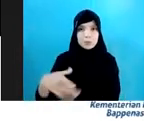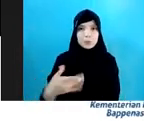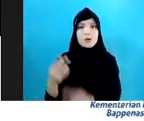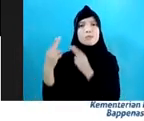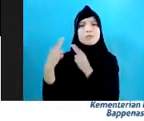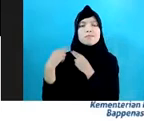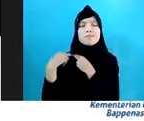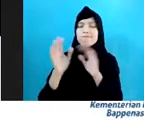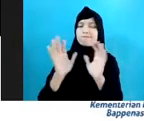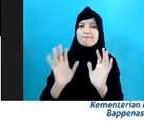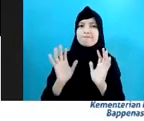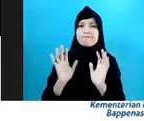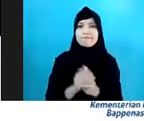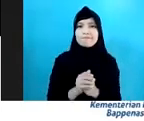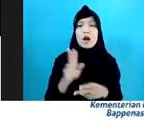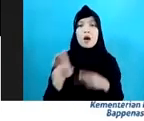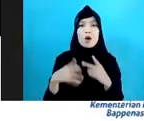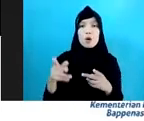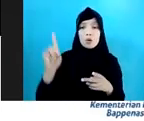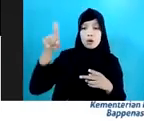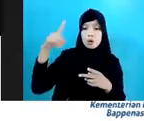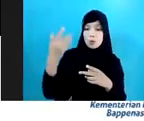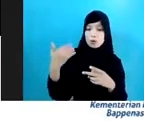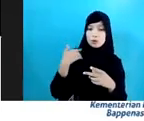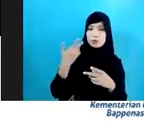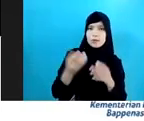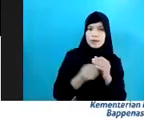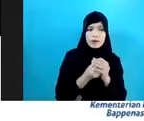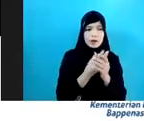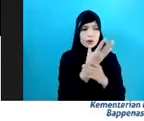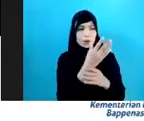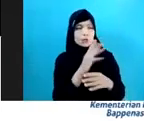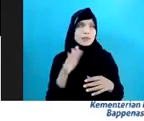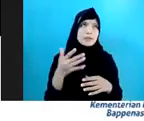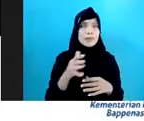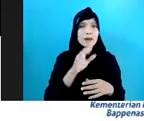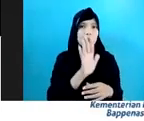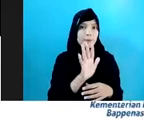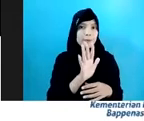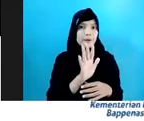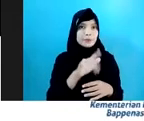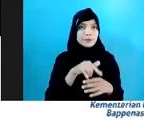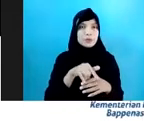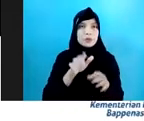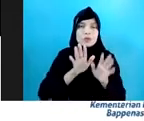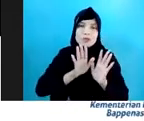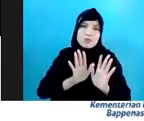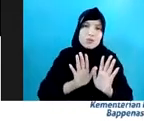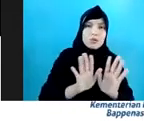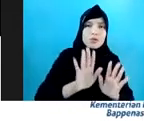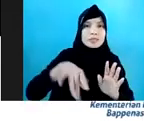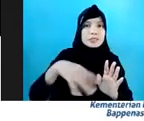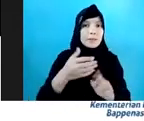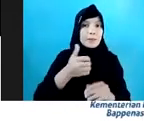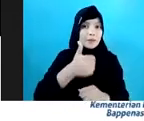Kalau yang semula kita punya growth Sekitar 5 Kemudian kita perlu dorong sampai 6 Nah